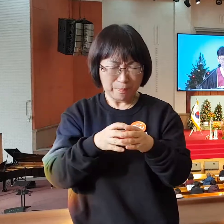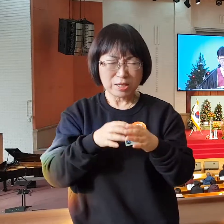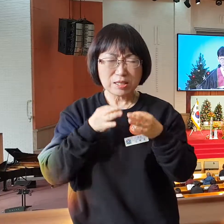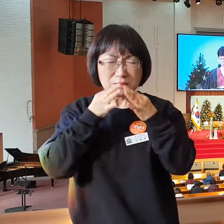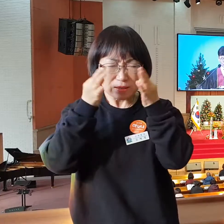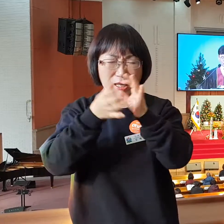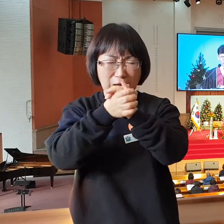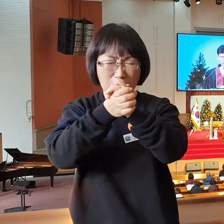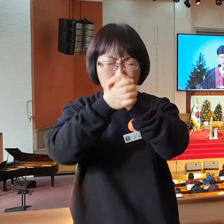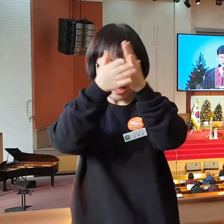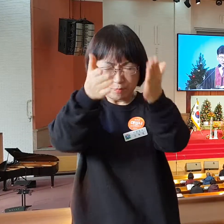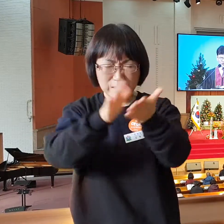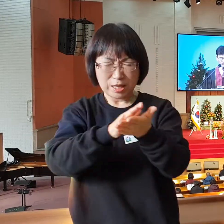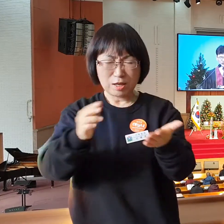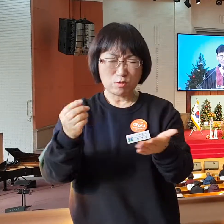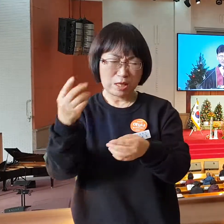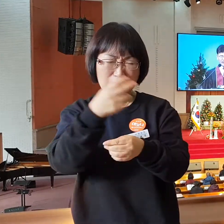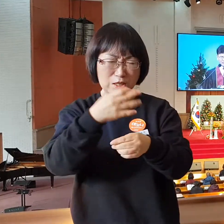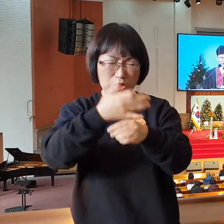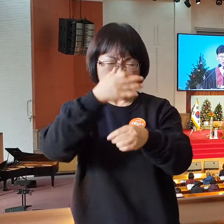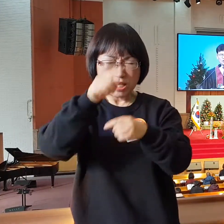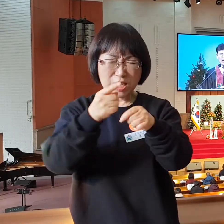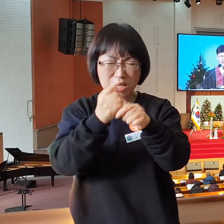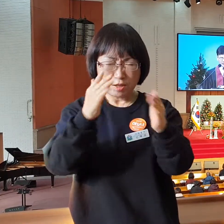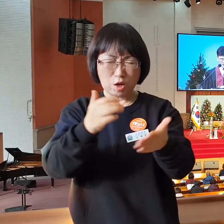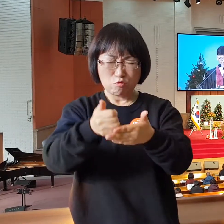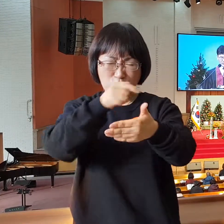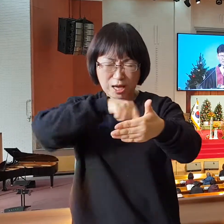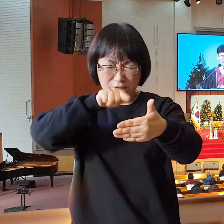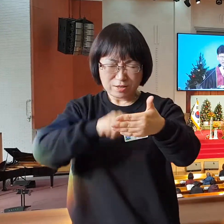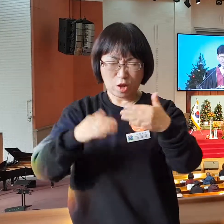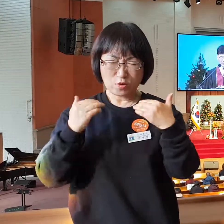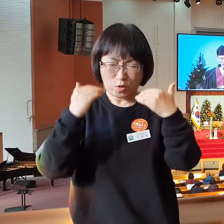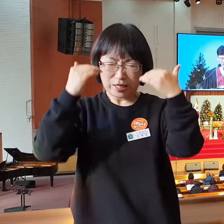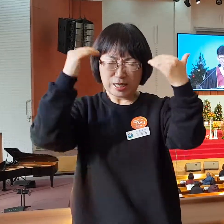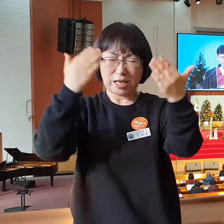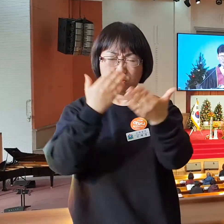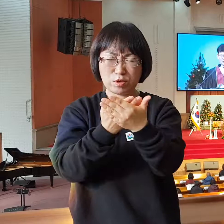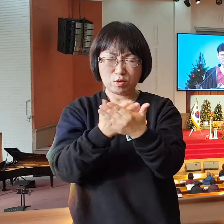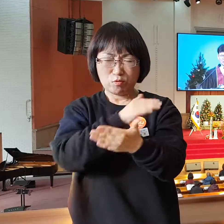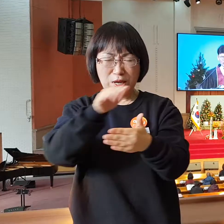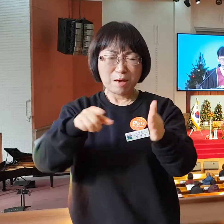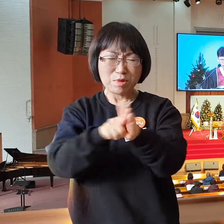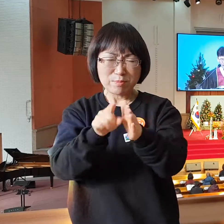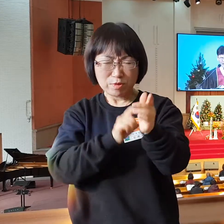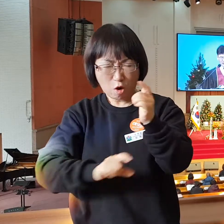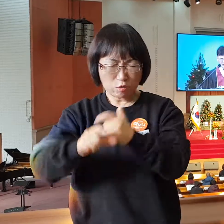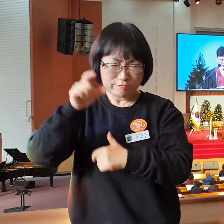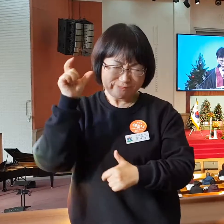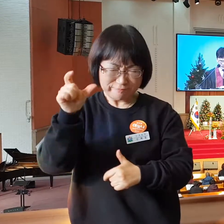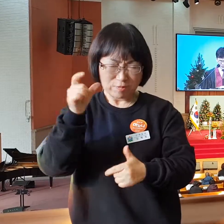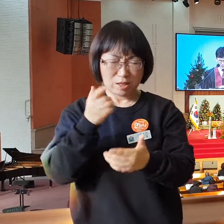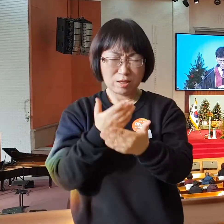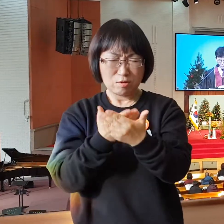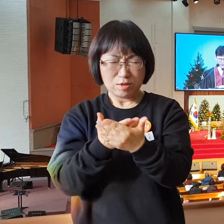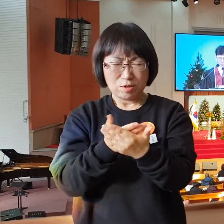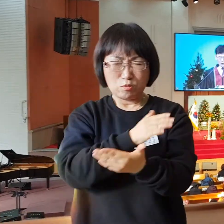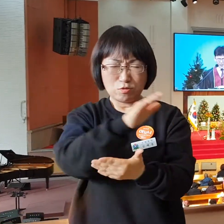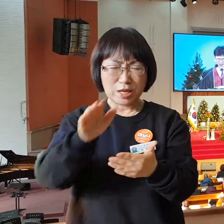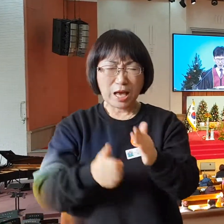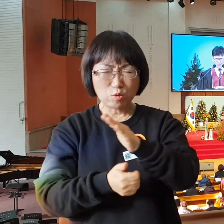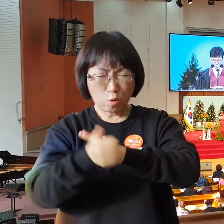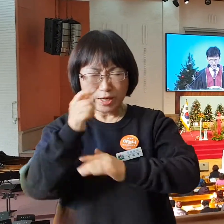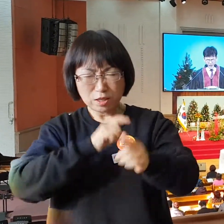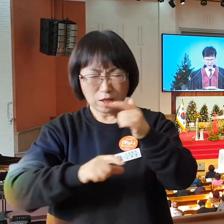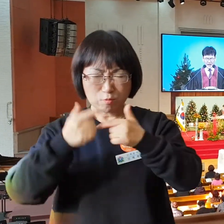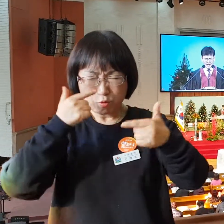간과하오니 주여 2019년 한 해 주 안에서 성장하게 하시며 우리의 믿음이 더욱욱 꺼내어주시게 하시며 우리의